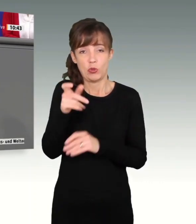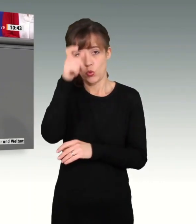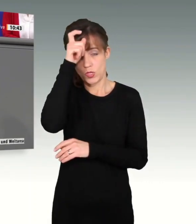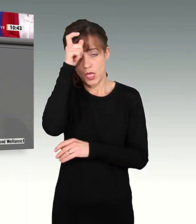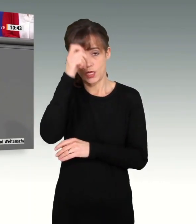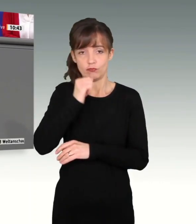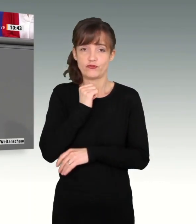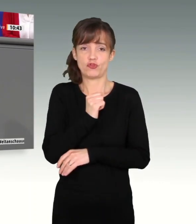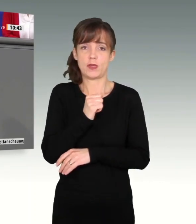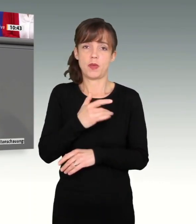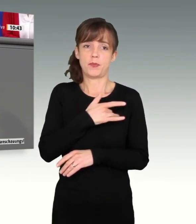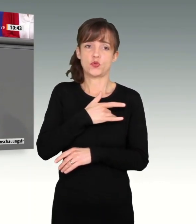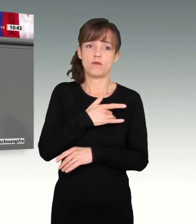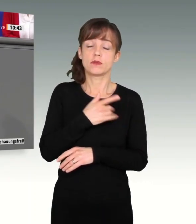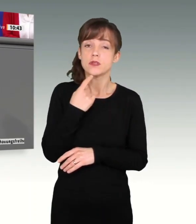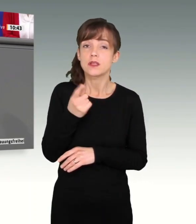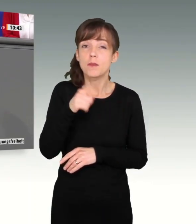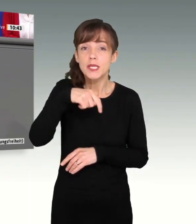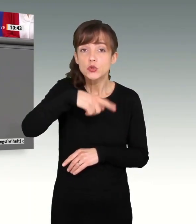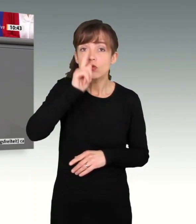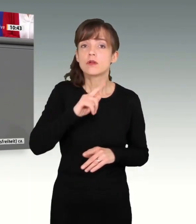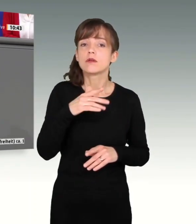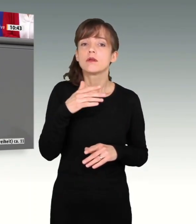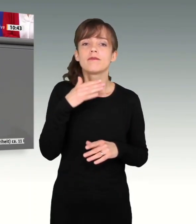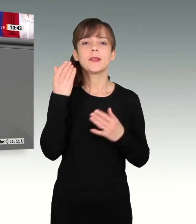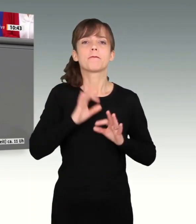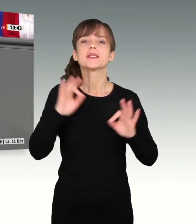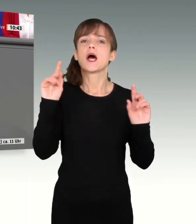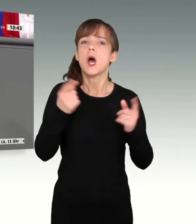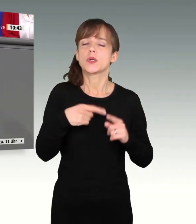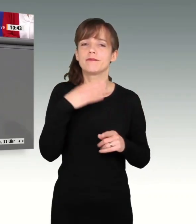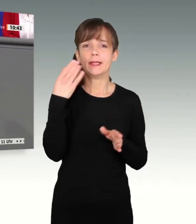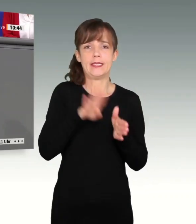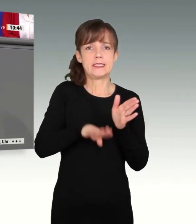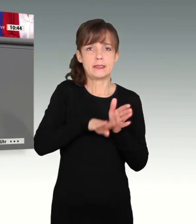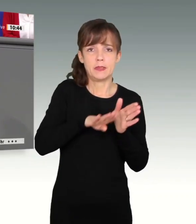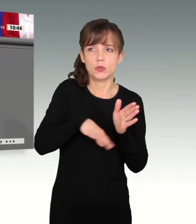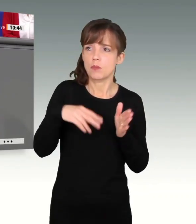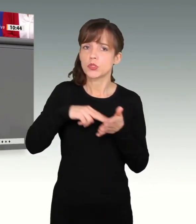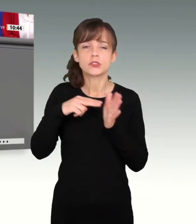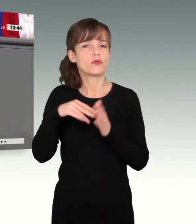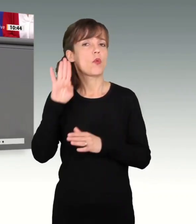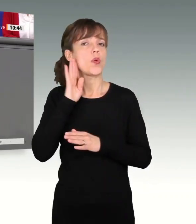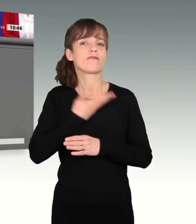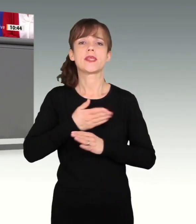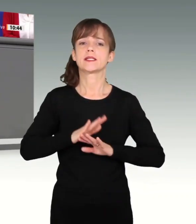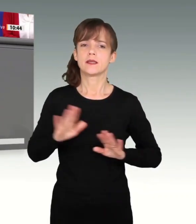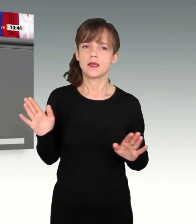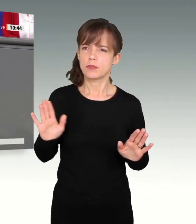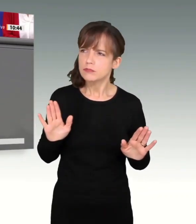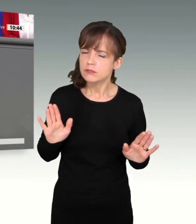erleben und wie wenig Gehör Sie dafür von der Politik geschenkt bekommen. Doch wir hören